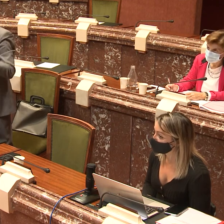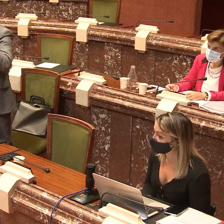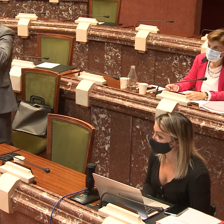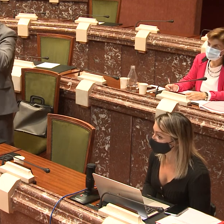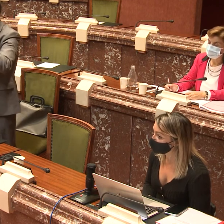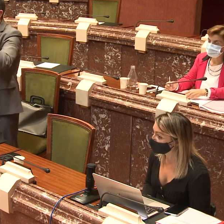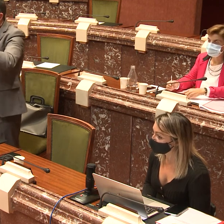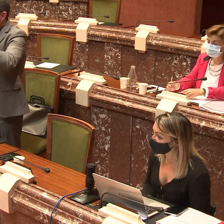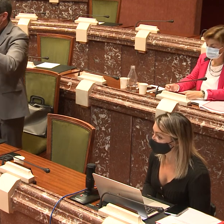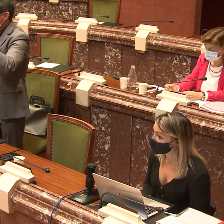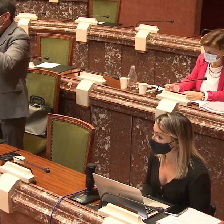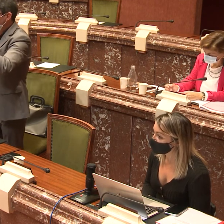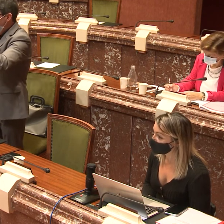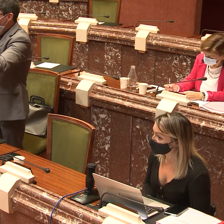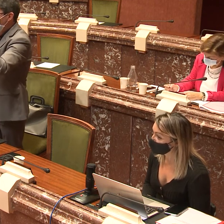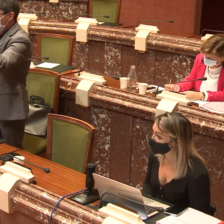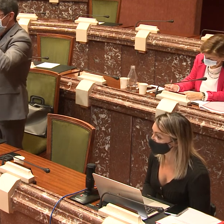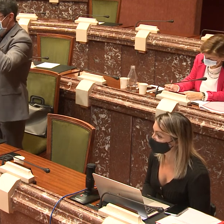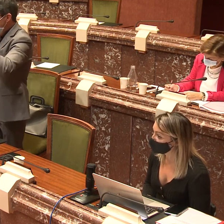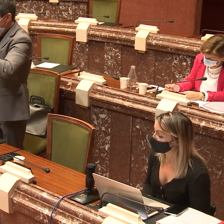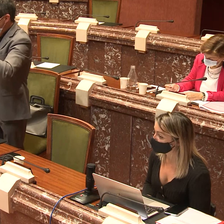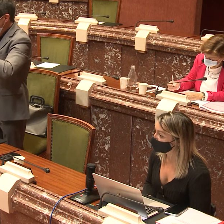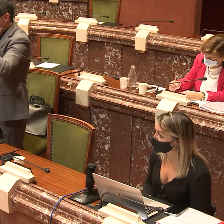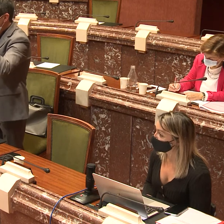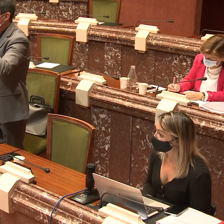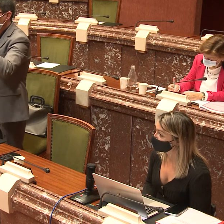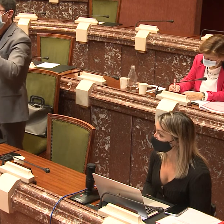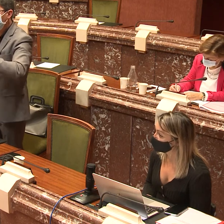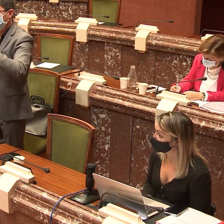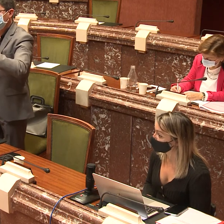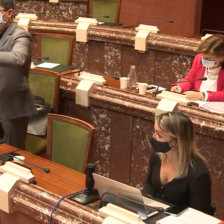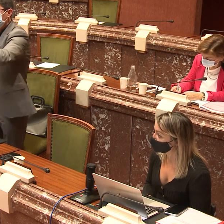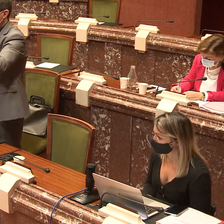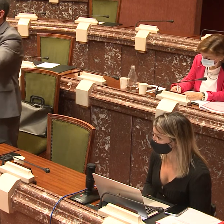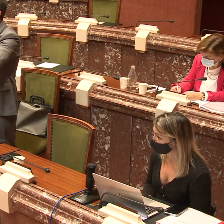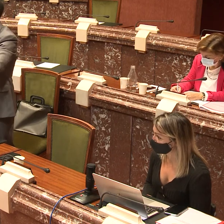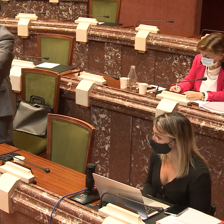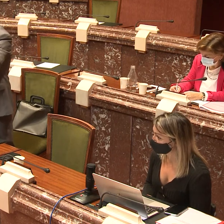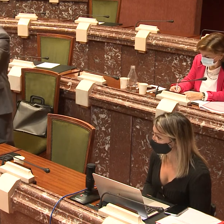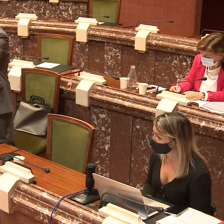consiguiéramos más cosas de una manera más acelerada, más rápida.